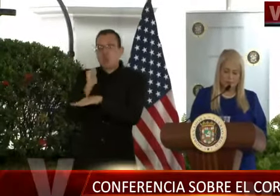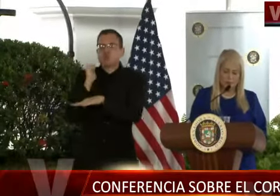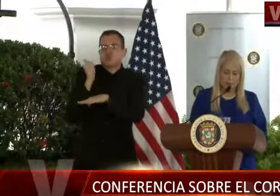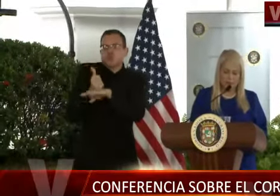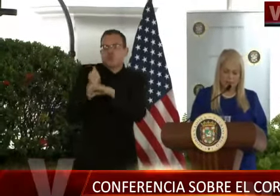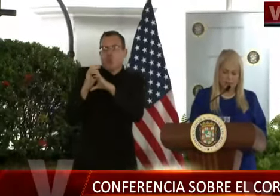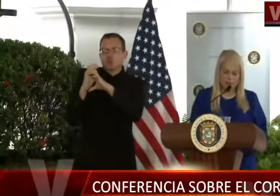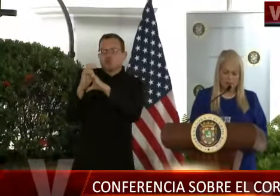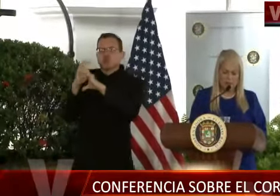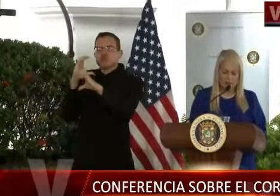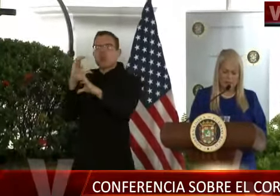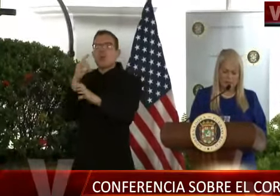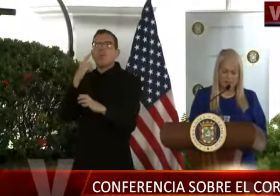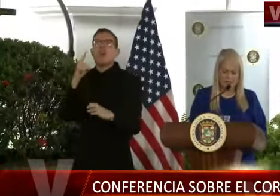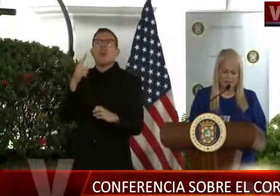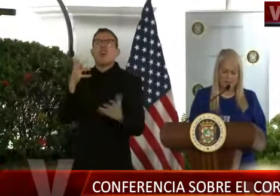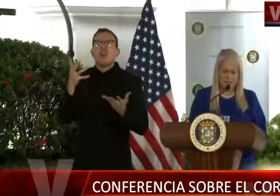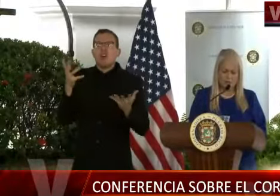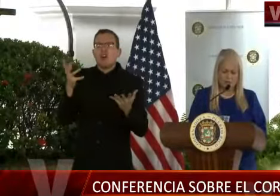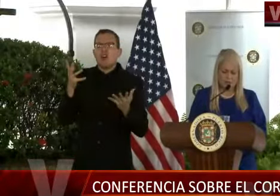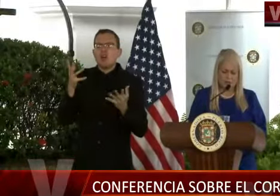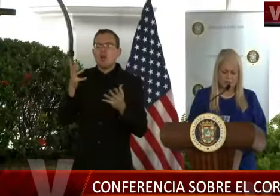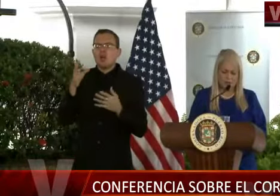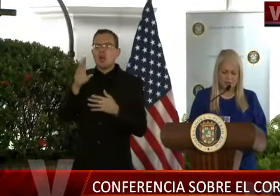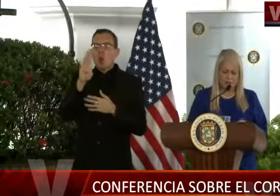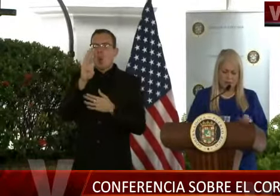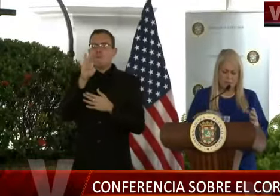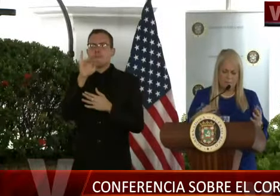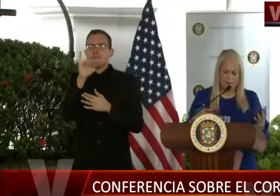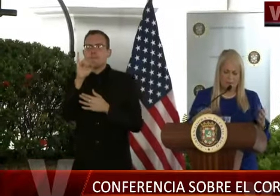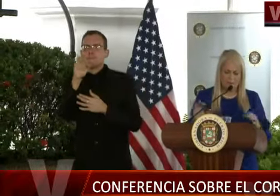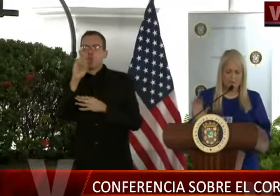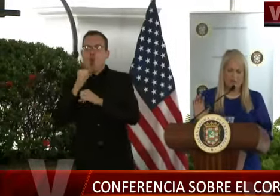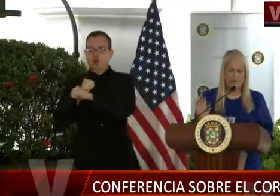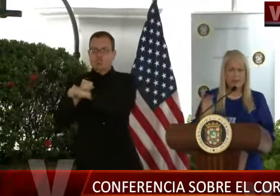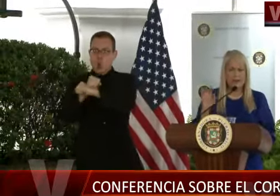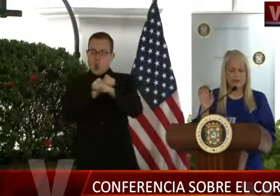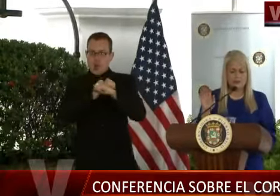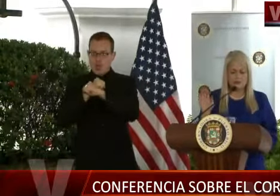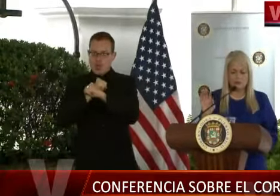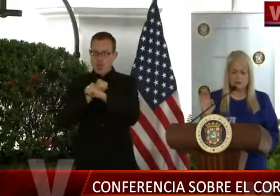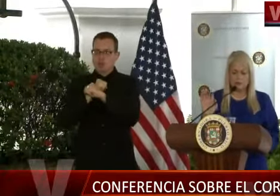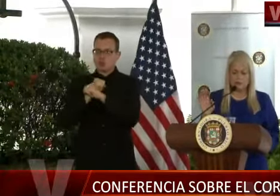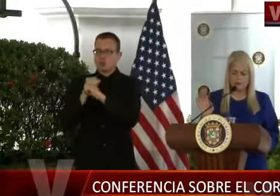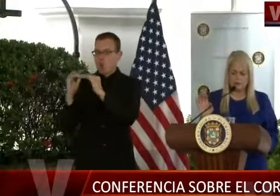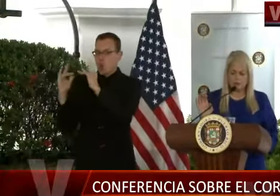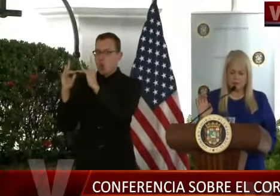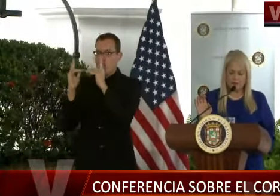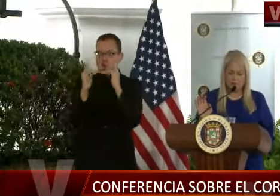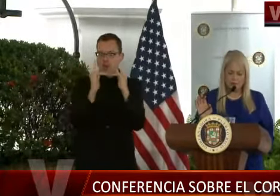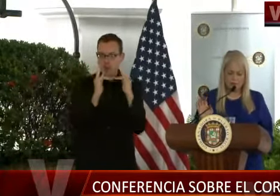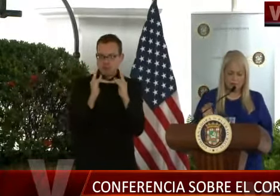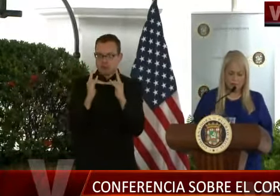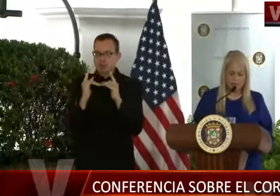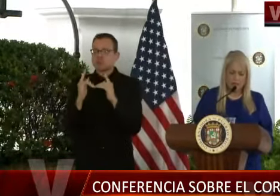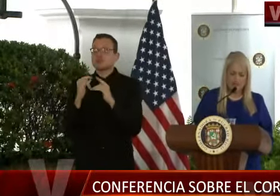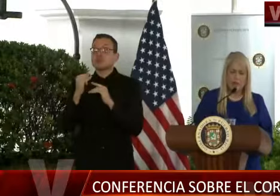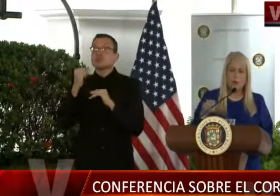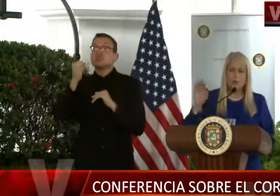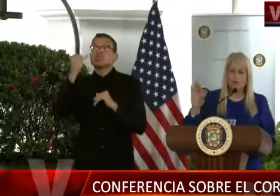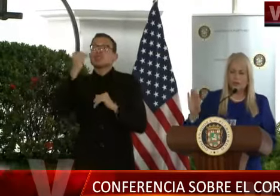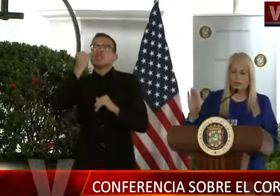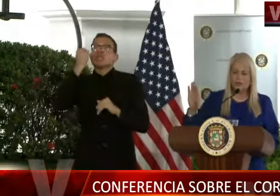con aire acondicionado en Vieques, con camillas, para personas que tengan alguna sospecha de coronavirus,